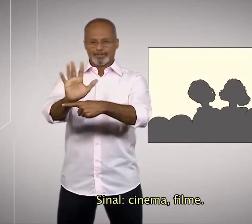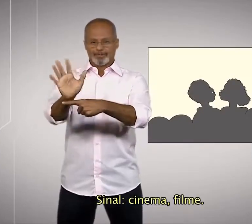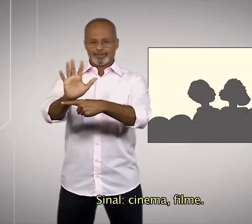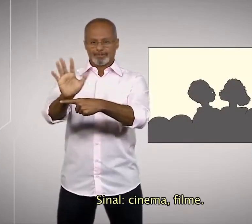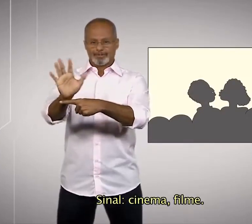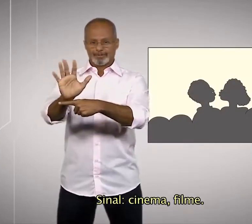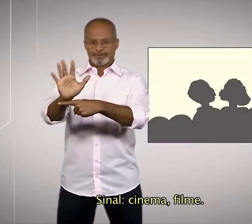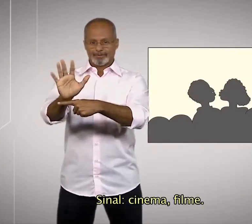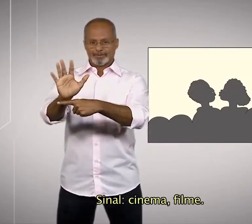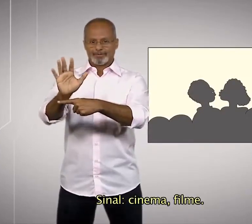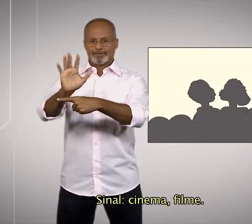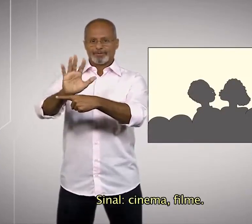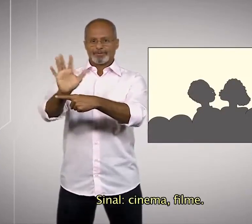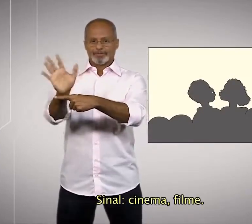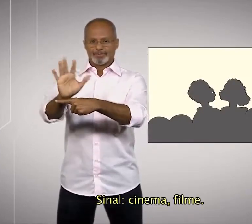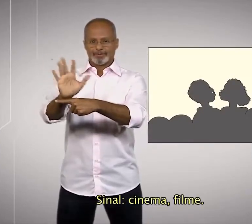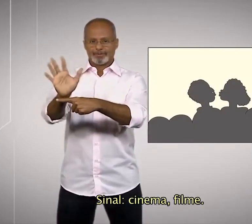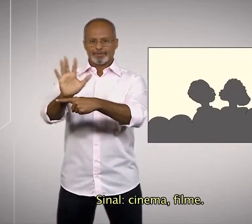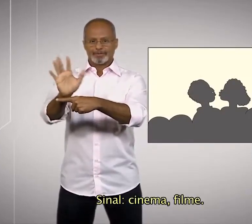cinema. Filme.